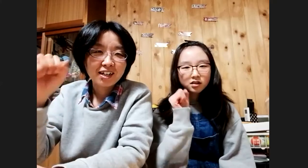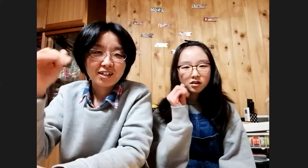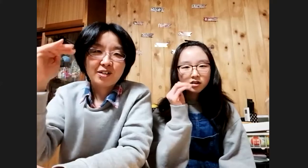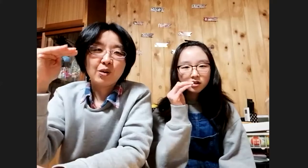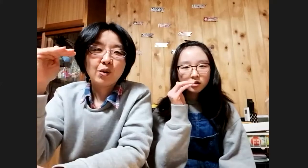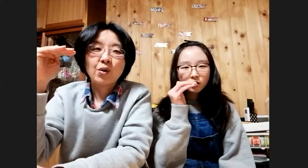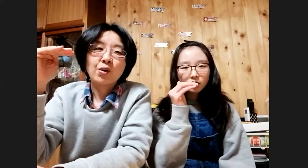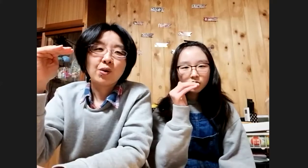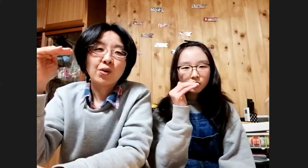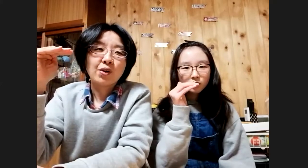ここ